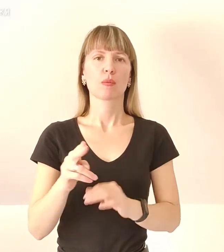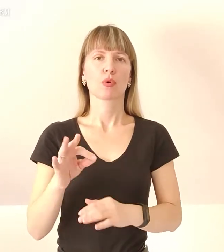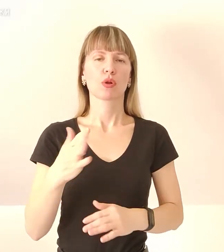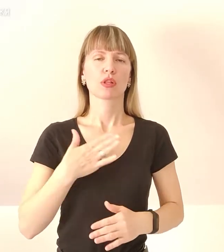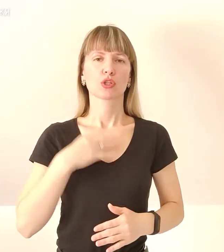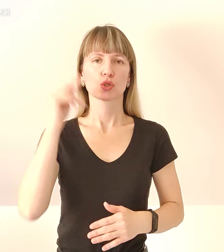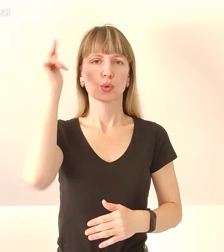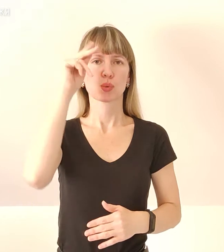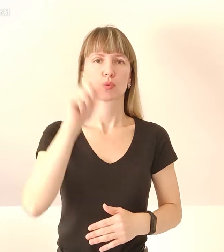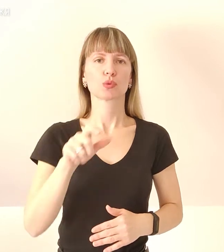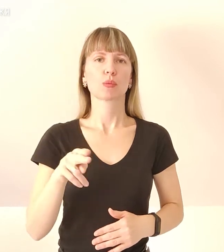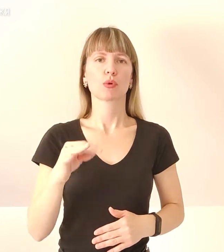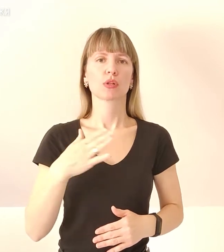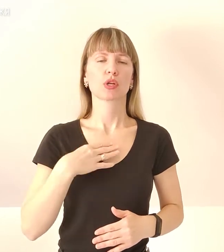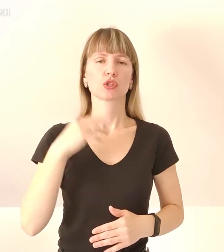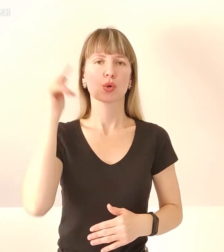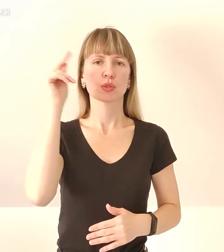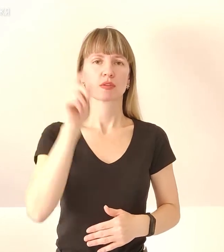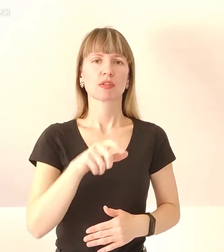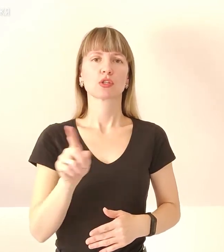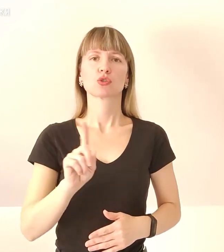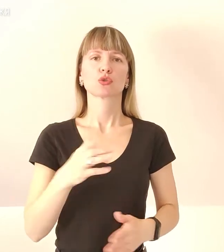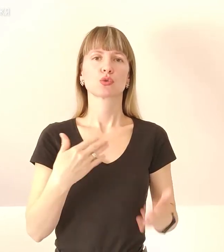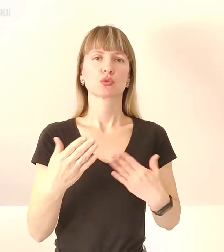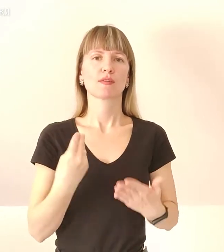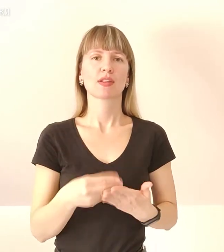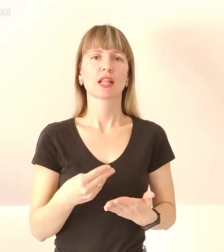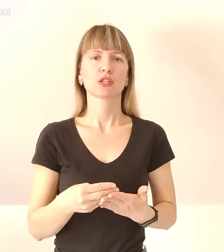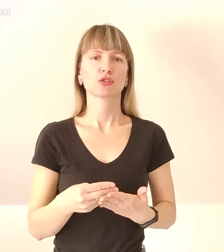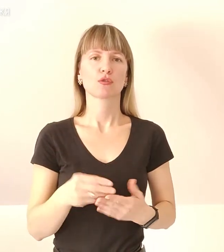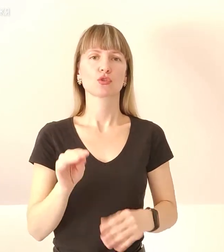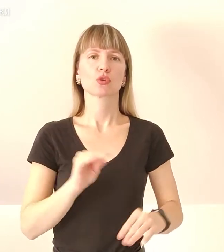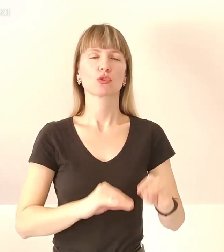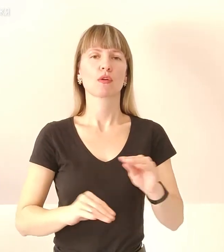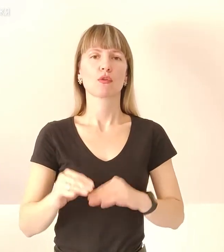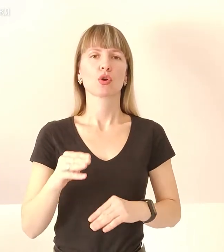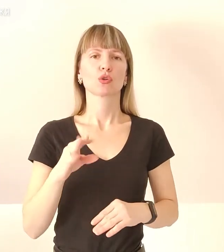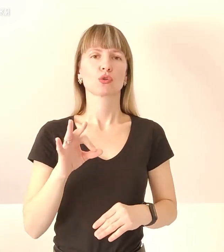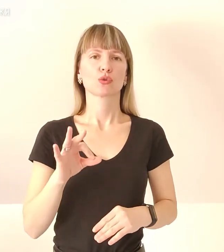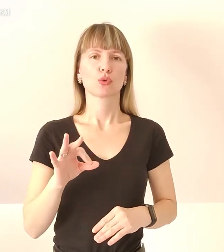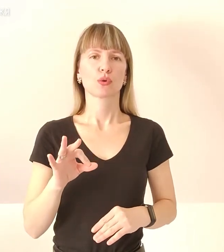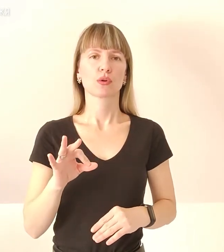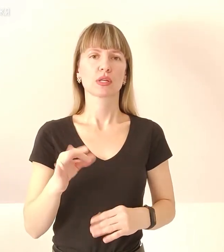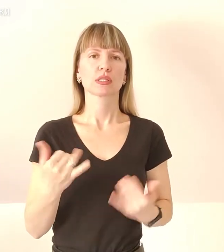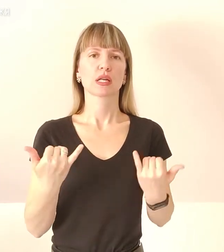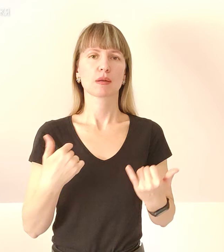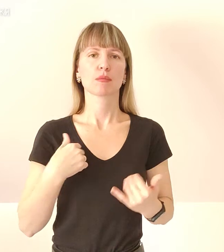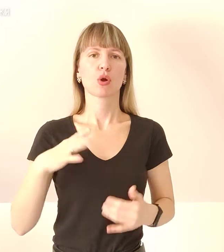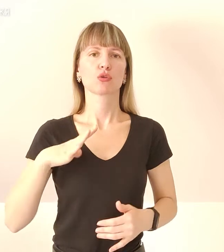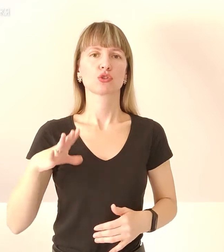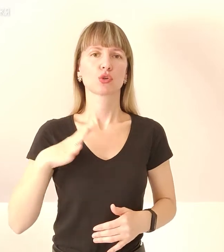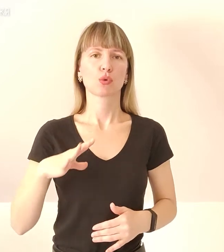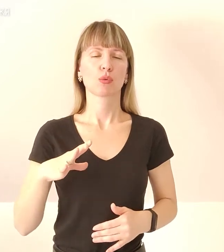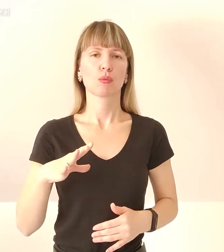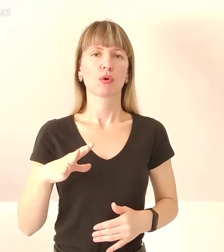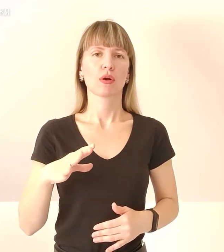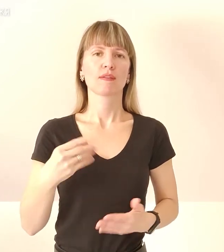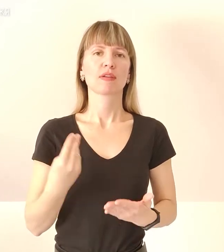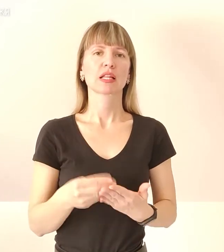учнів, про наших освітян. Що стосується фінансової складової, то наразі ми очікуємо фінансування